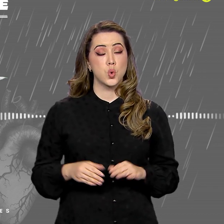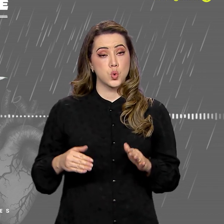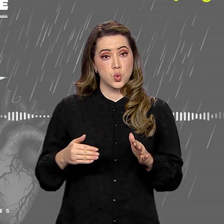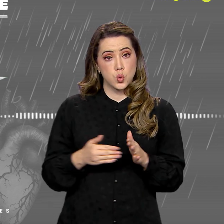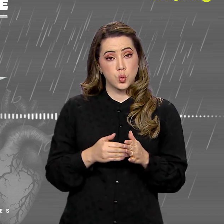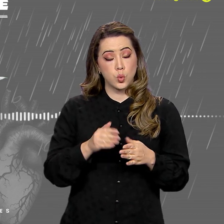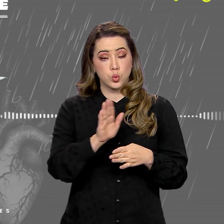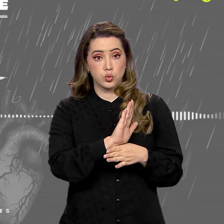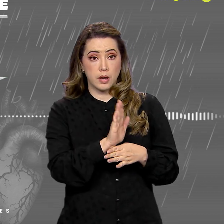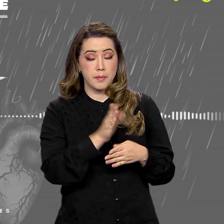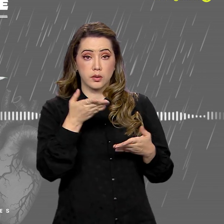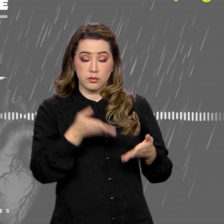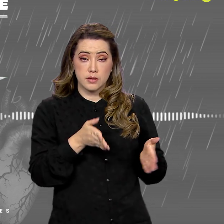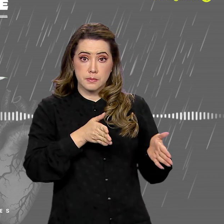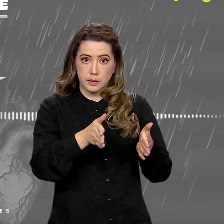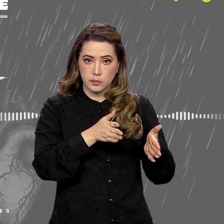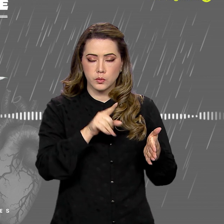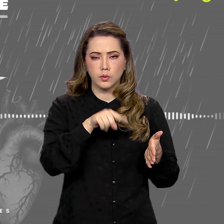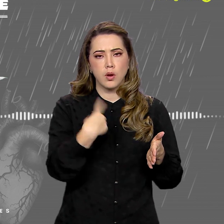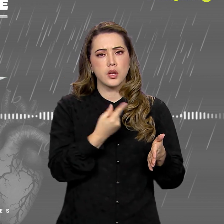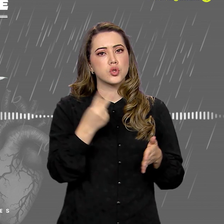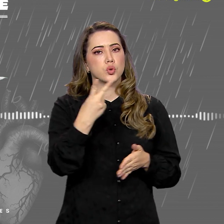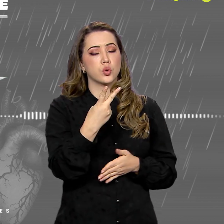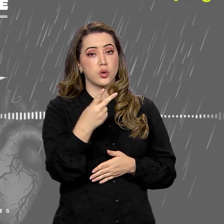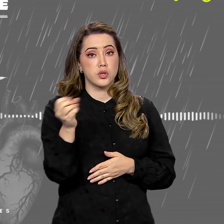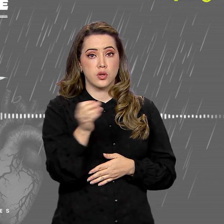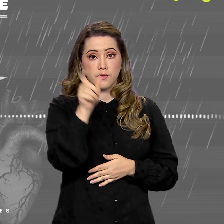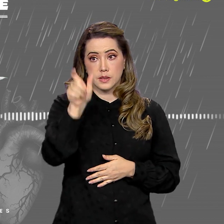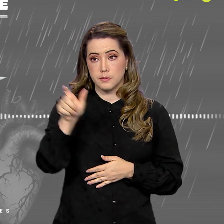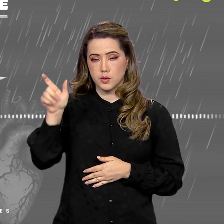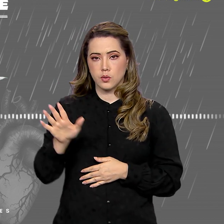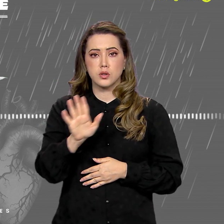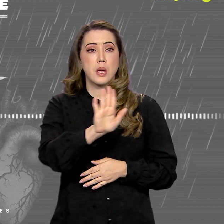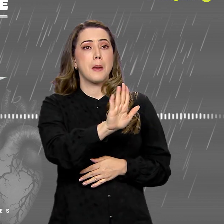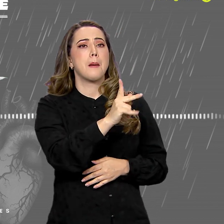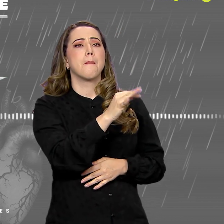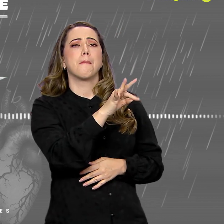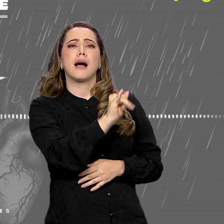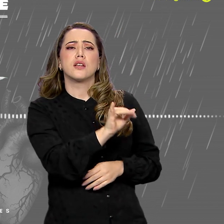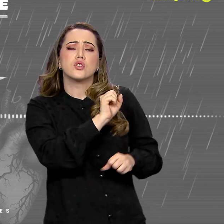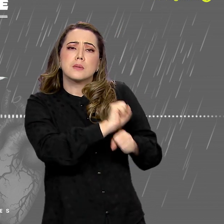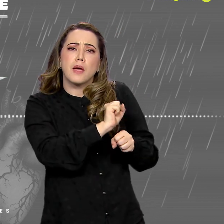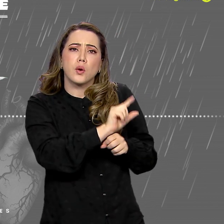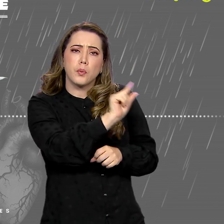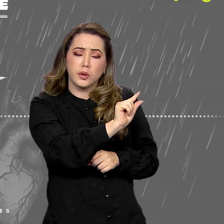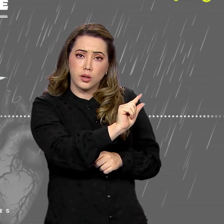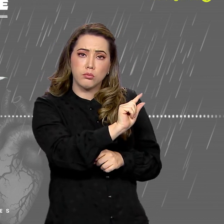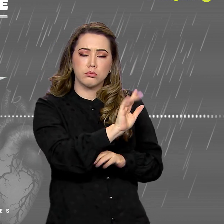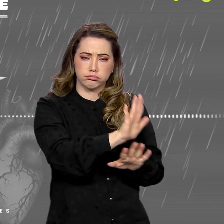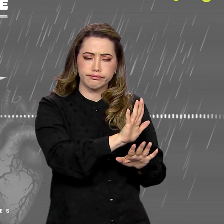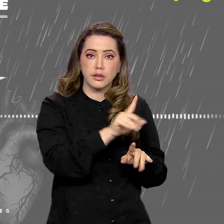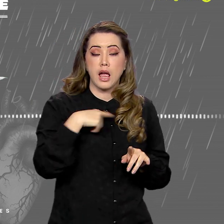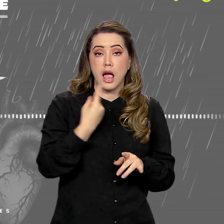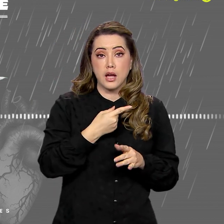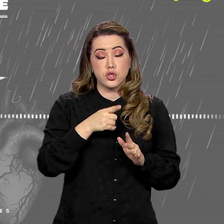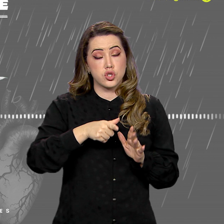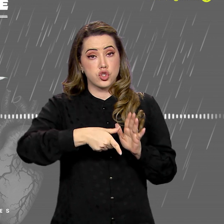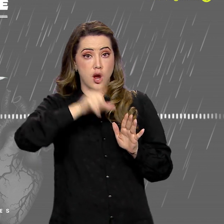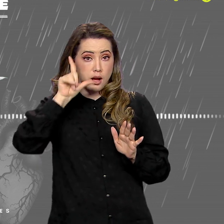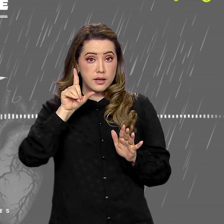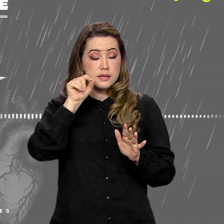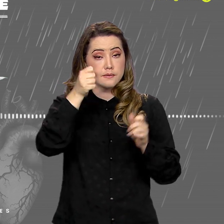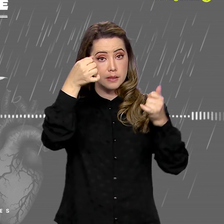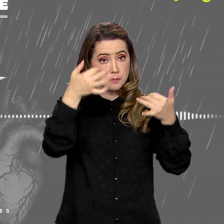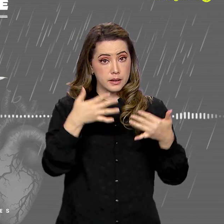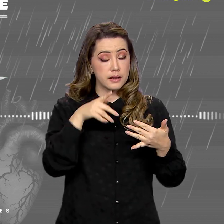No último capítulo dessa temporada, a gente traz dois novos personagens. Pathy! Pathy, segura a gravação só um pouquinho.